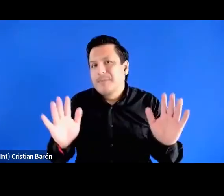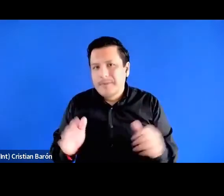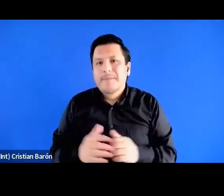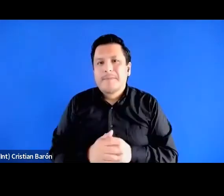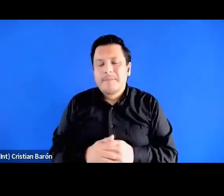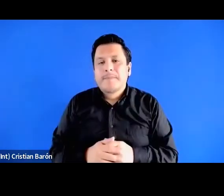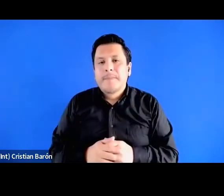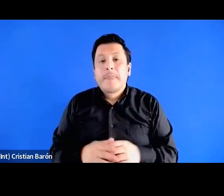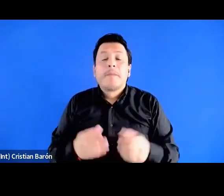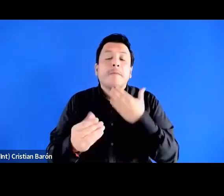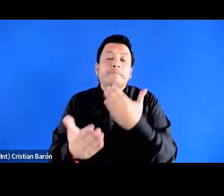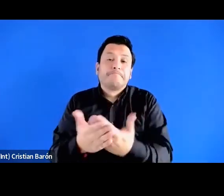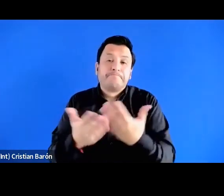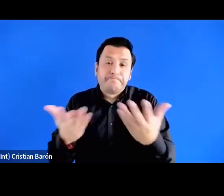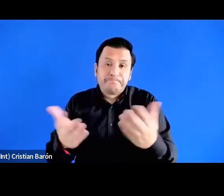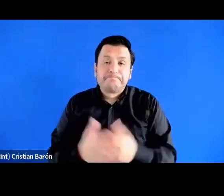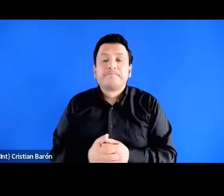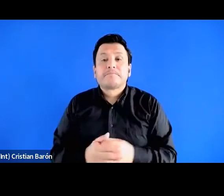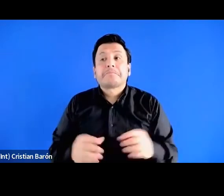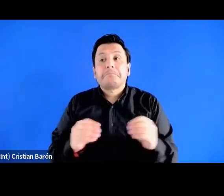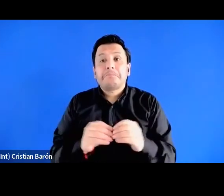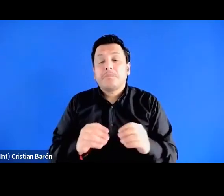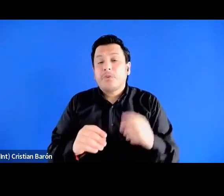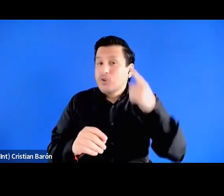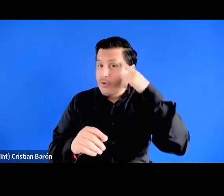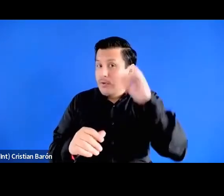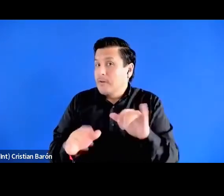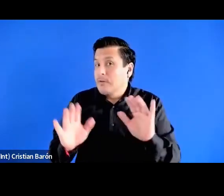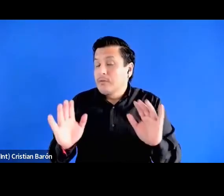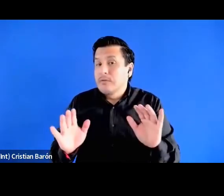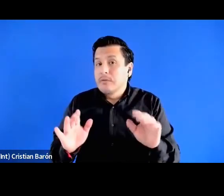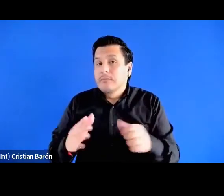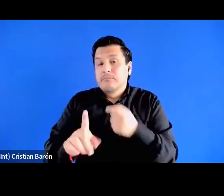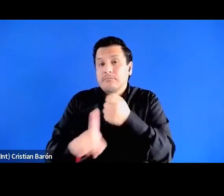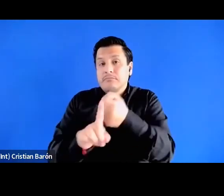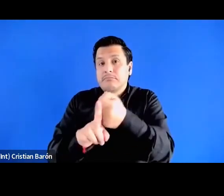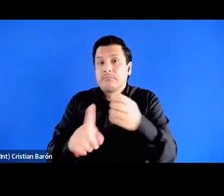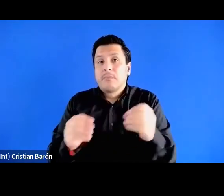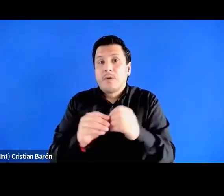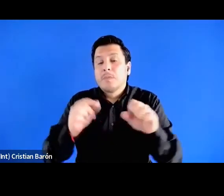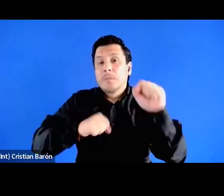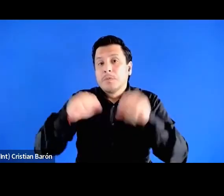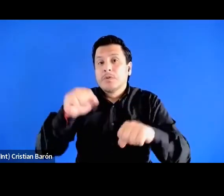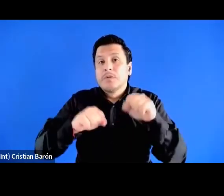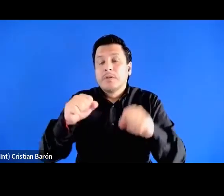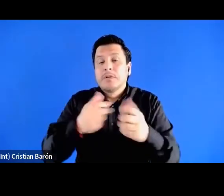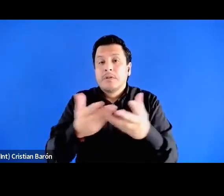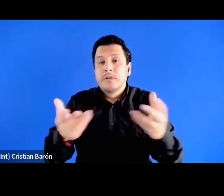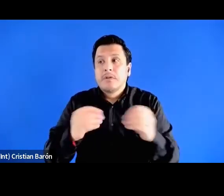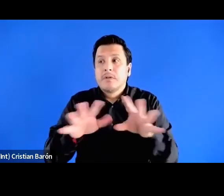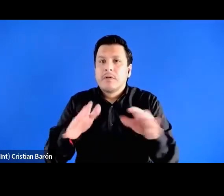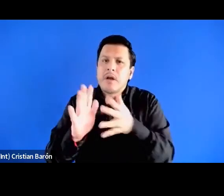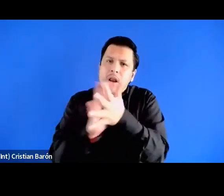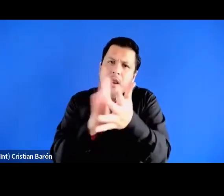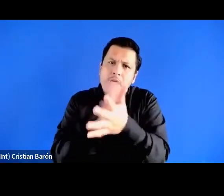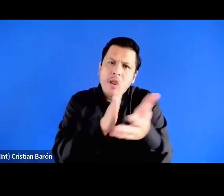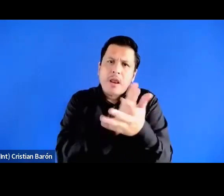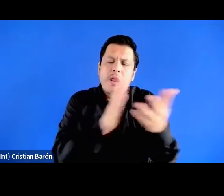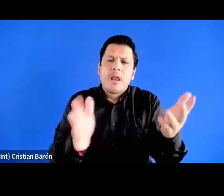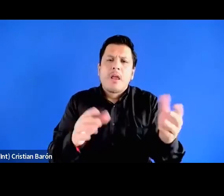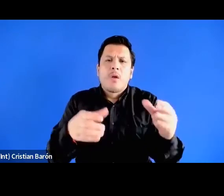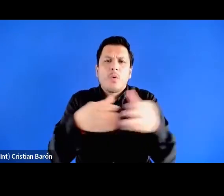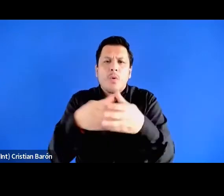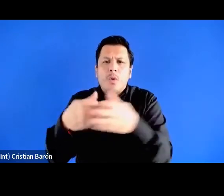eso, muchas gracias, yo también creo, quiero insistir en eso, que hay muchas posibilidades de narrar las clases